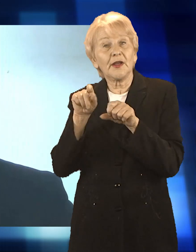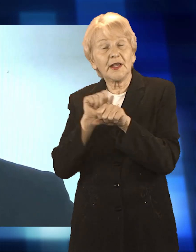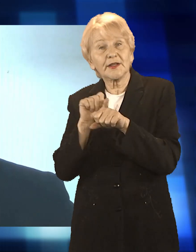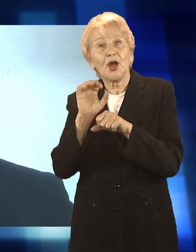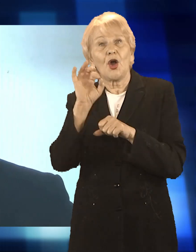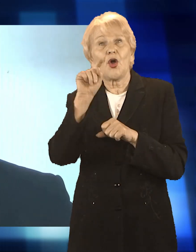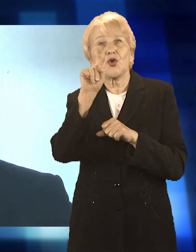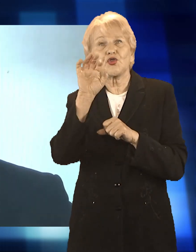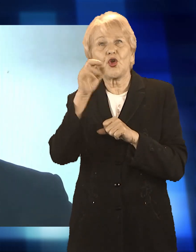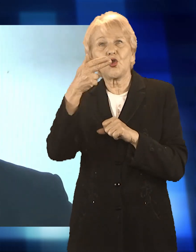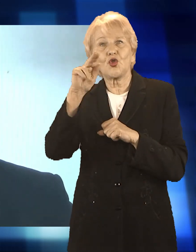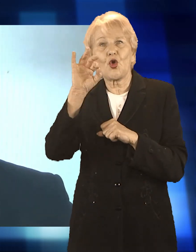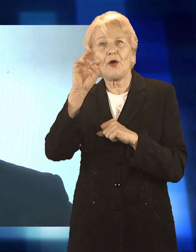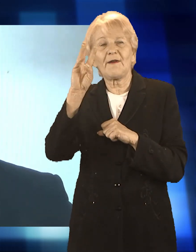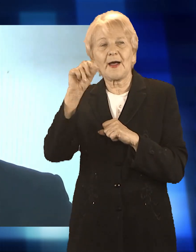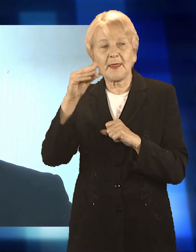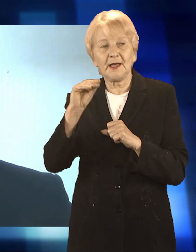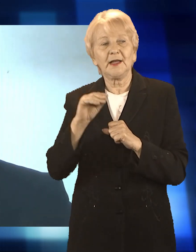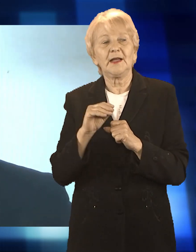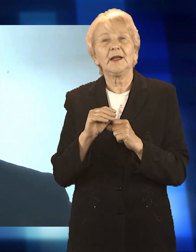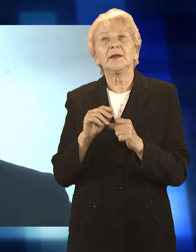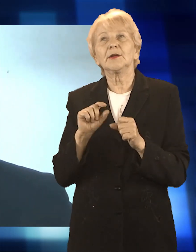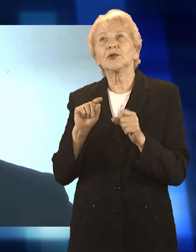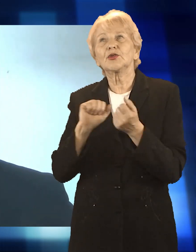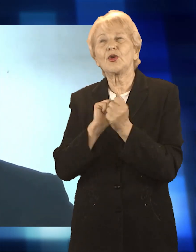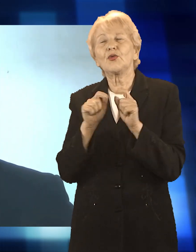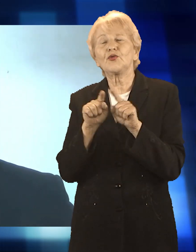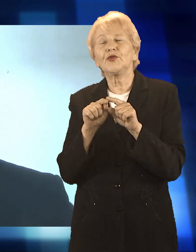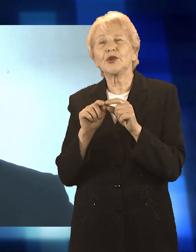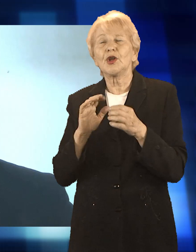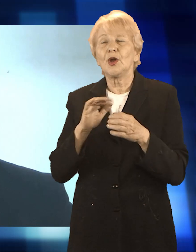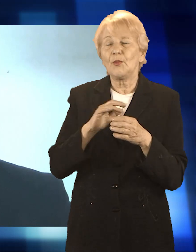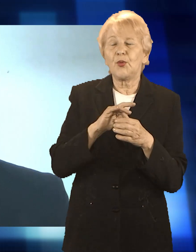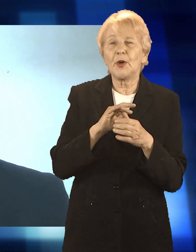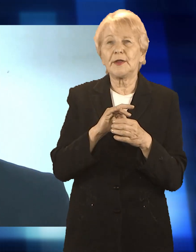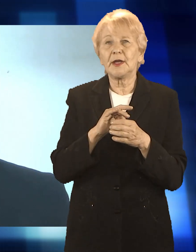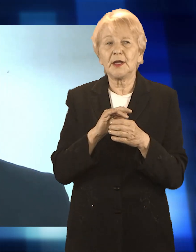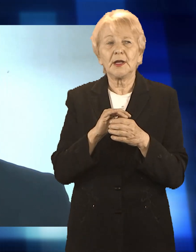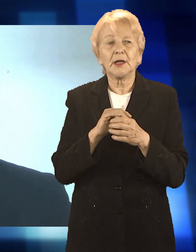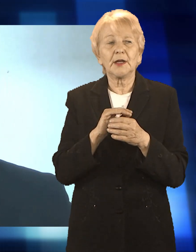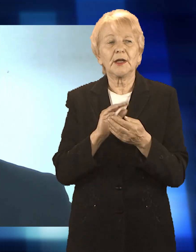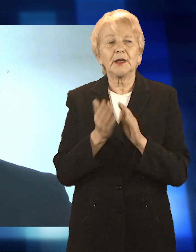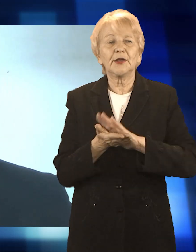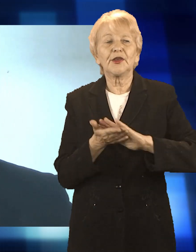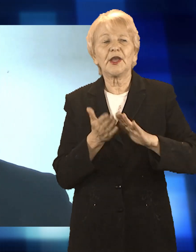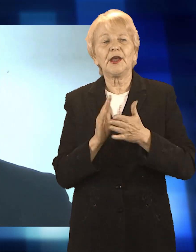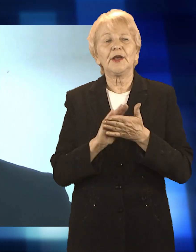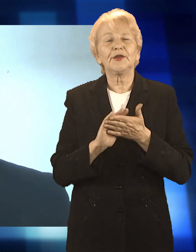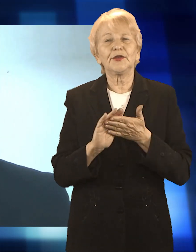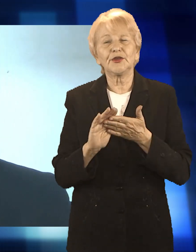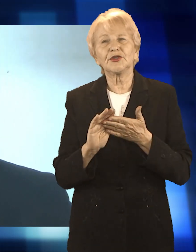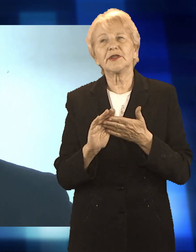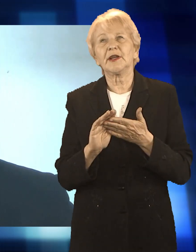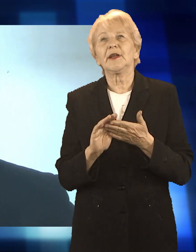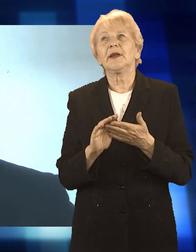nasze pojazdy. Wszystkie płyny, które są dezynfekujące też zostały zastosowane, do których mamy akurat, które są w dyspozycji.